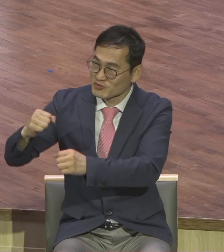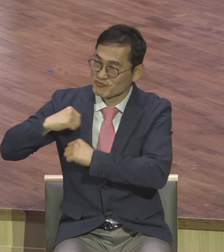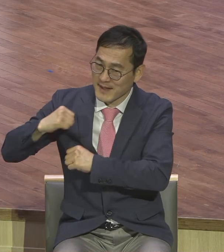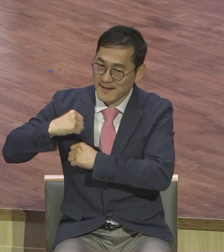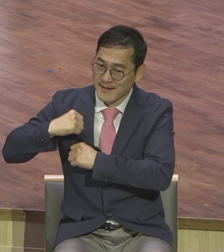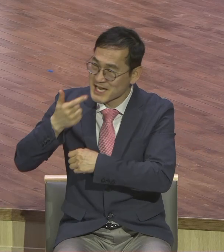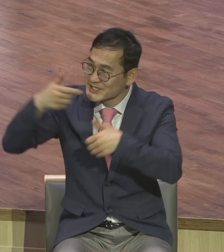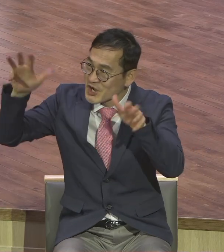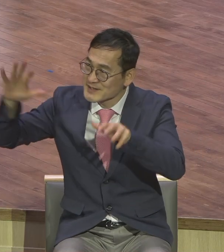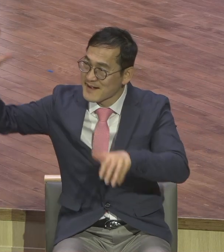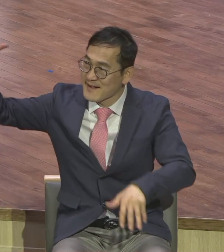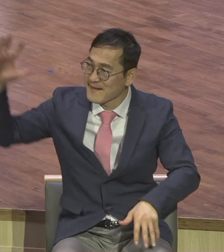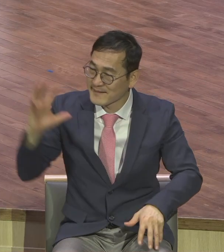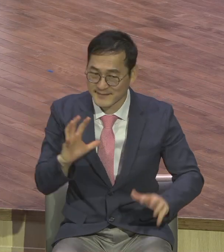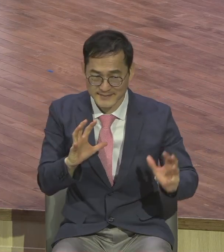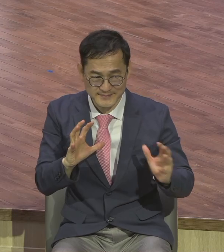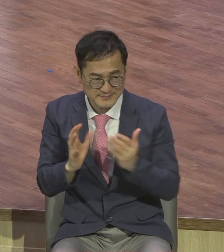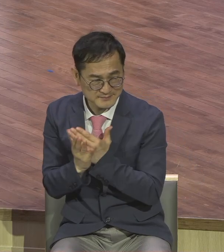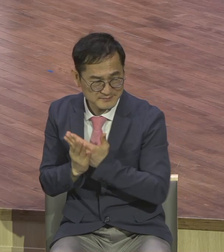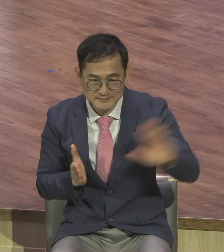이런 영적인 세계를 좀 알아야지